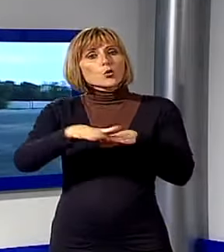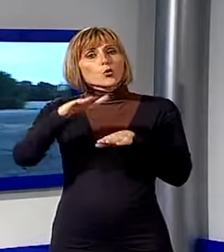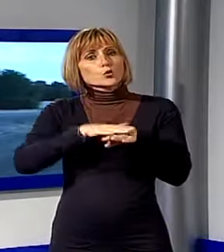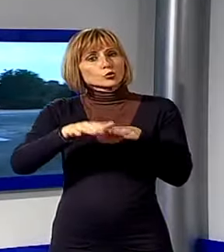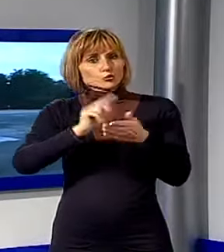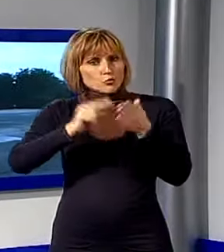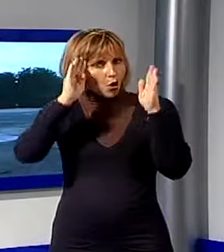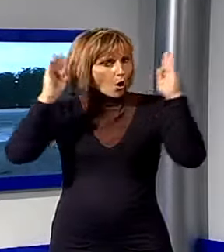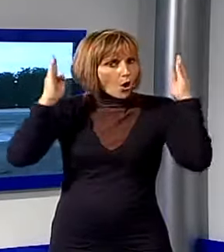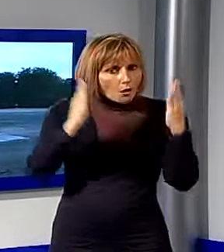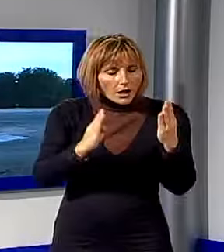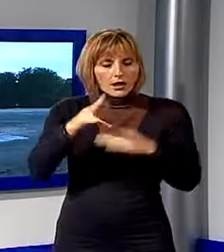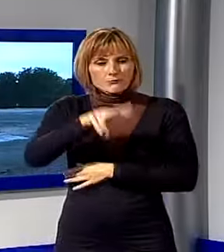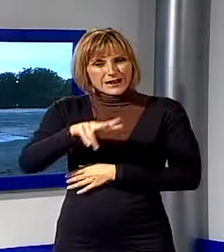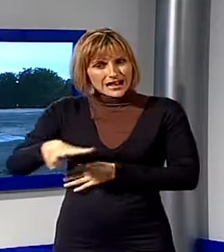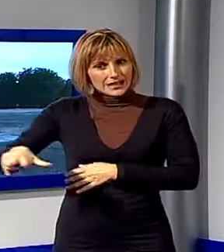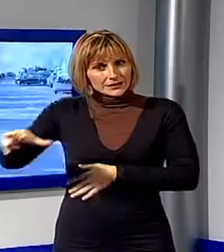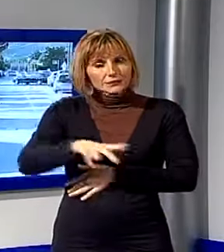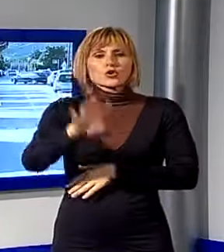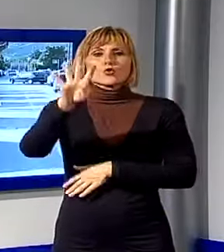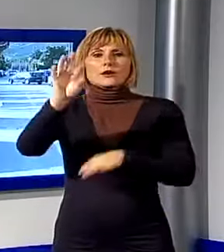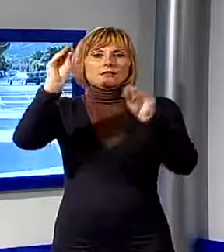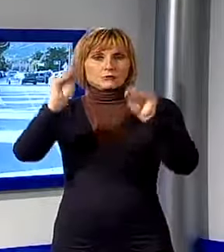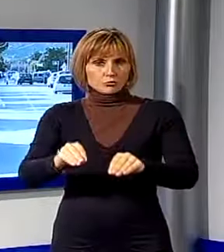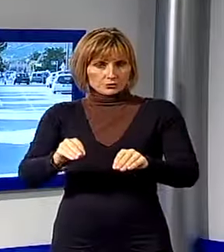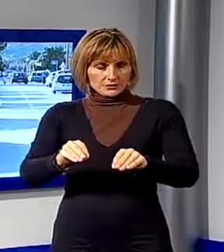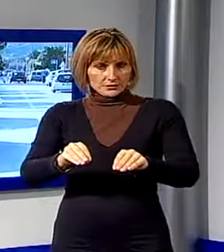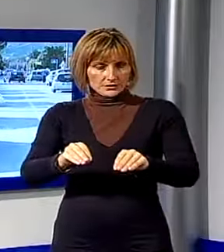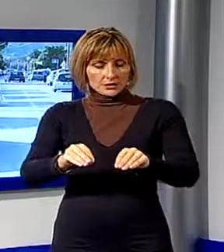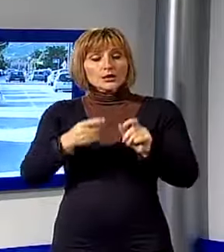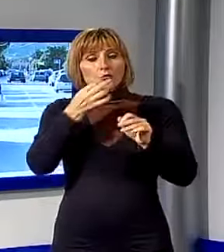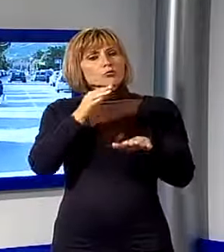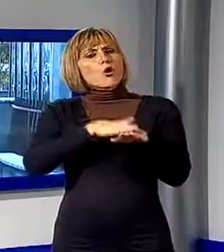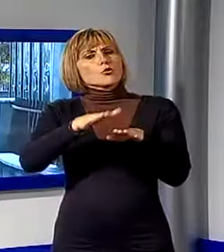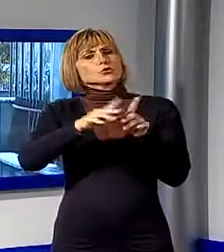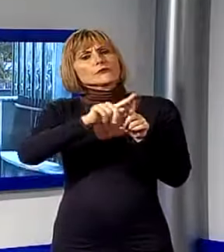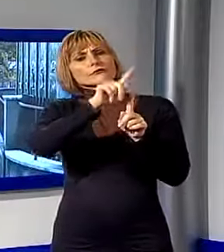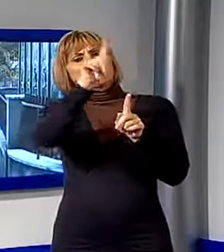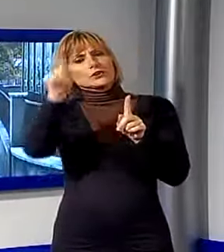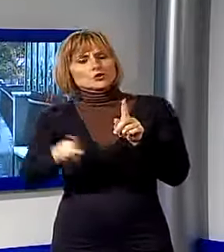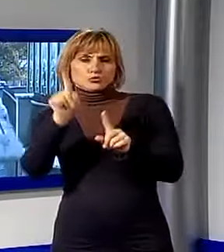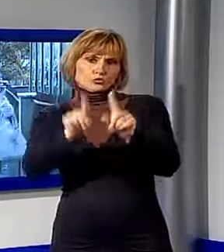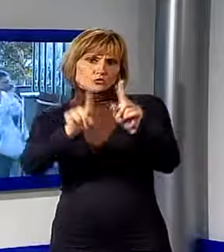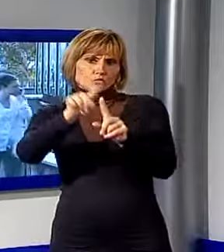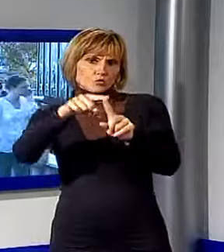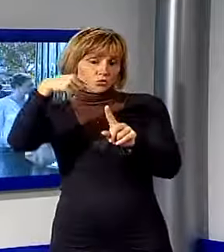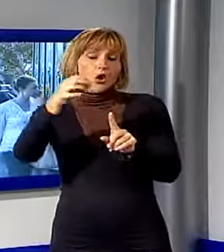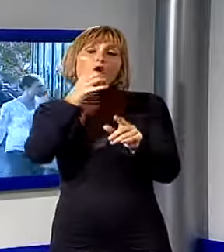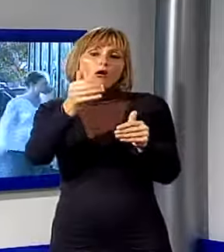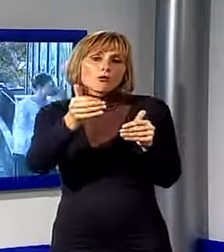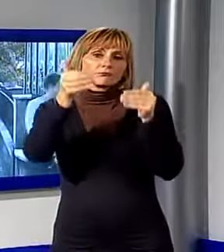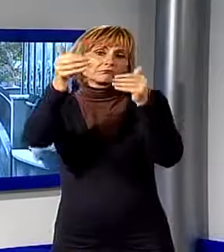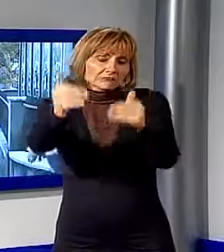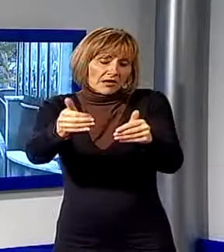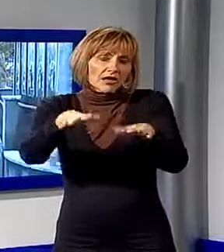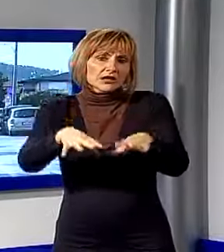della scuola un parcheggio da 40 posti auto, fruibile fino alla fine dell'anno scolastico ed eventualmente prorogabile